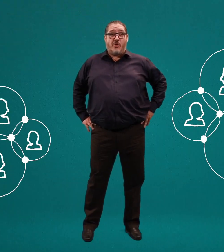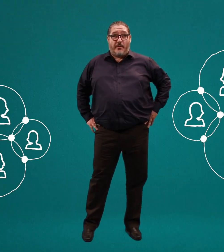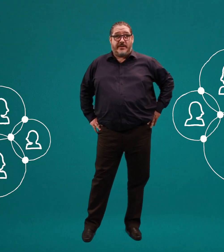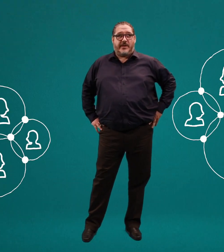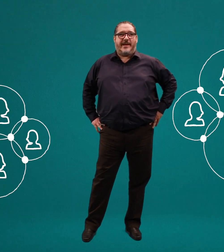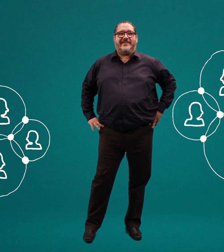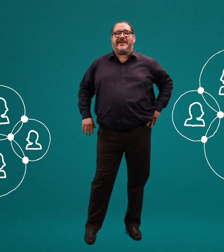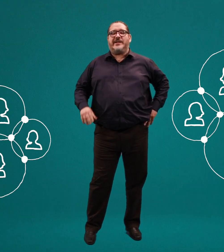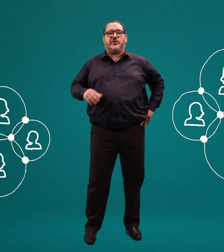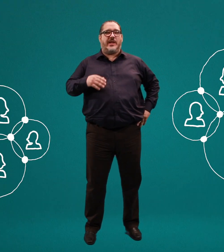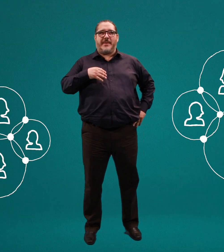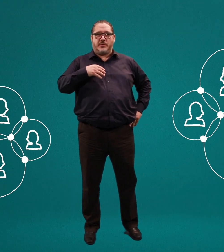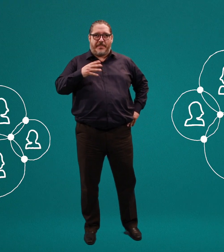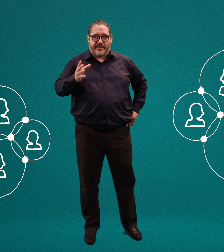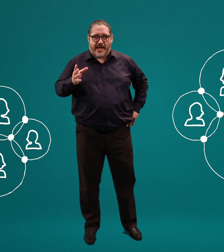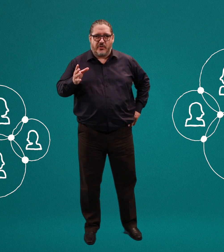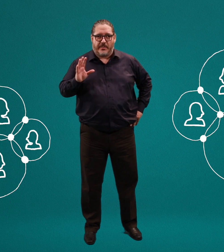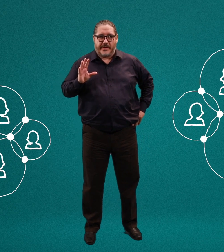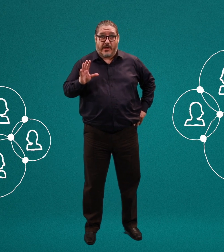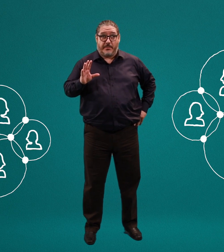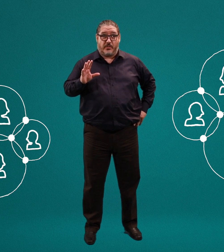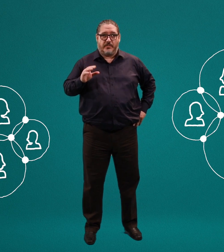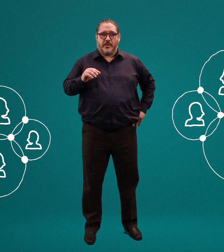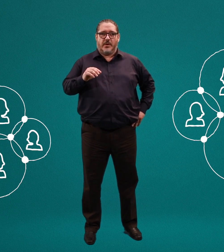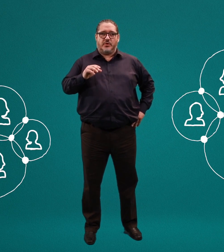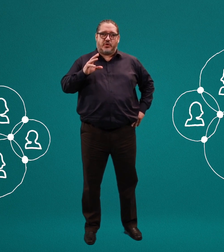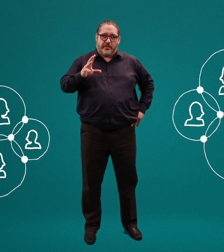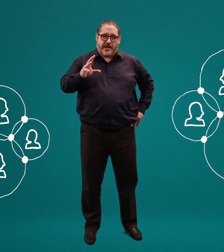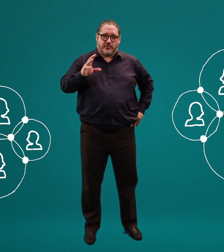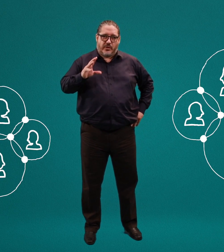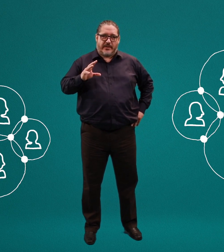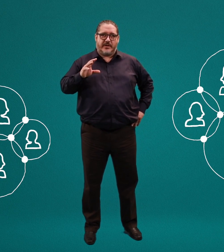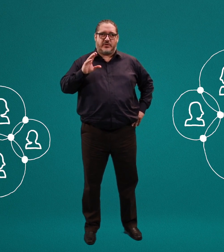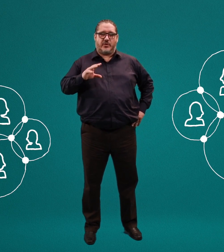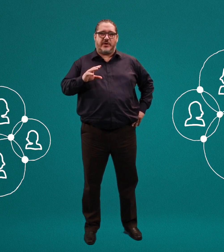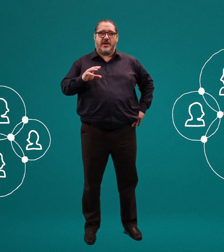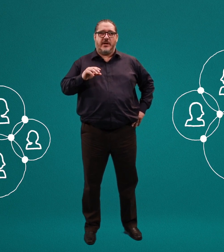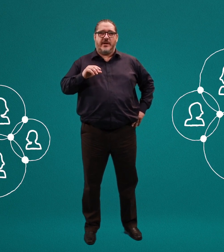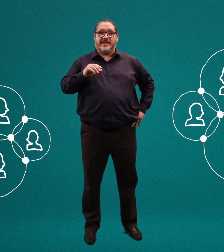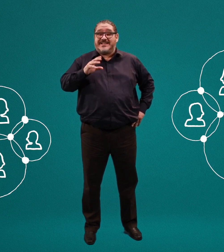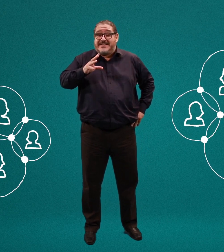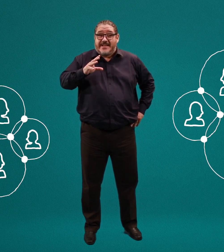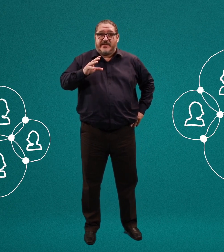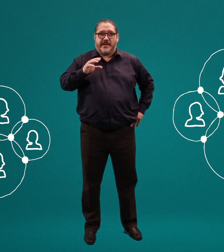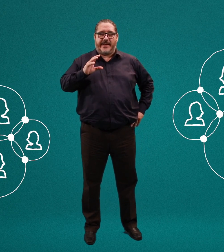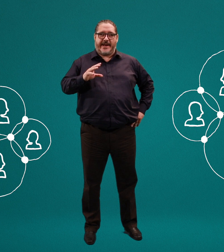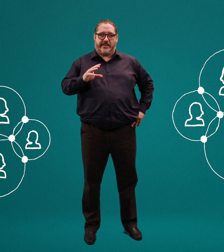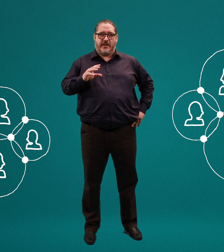¿Qué Internet de Sociología y asistente en GRADE?